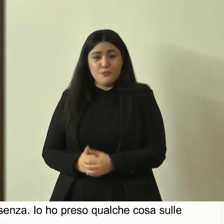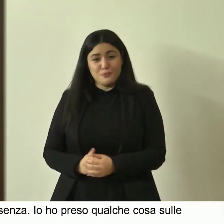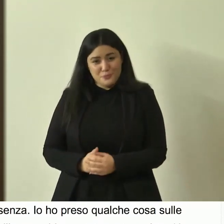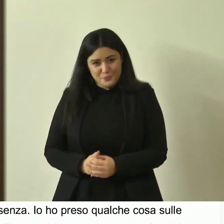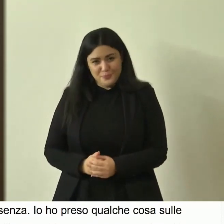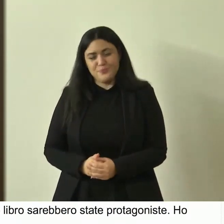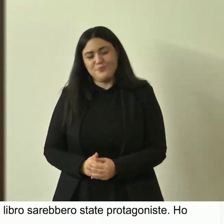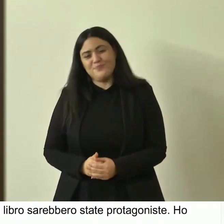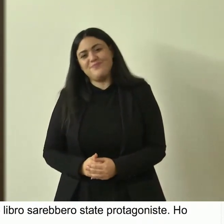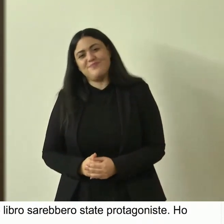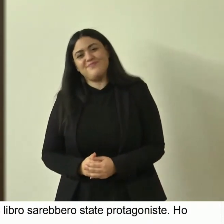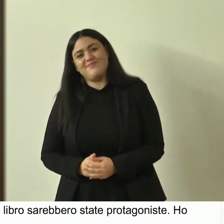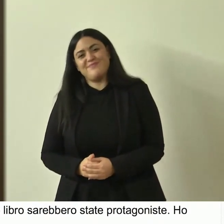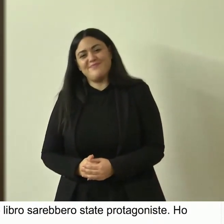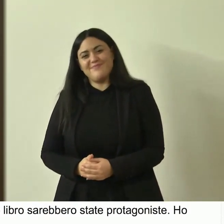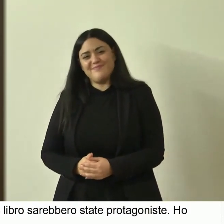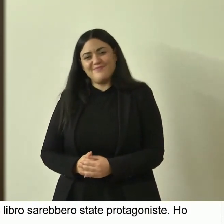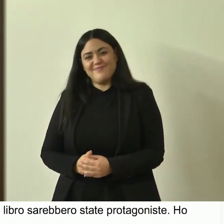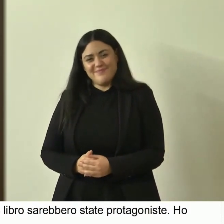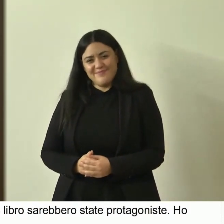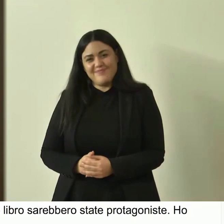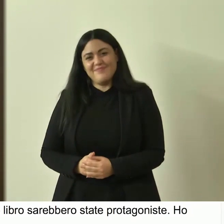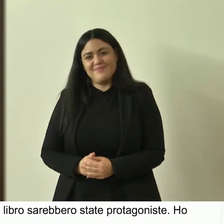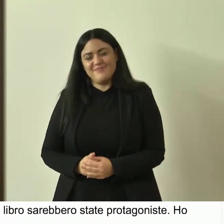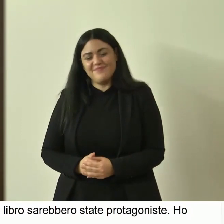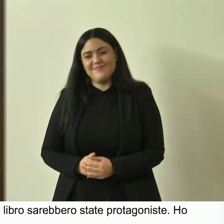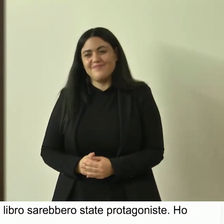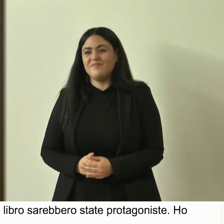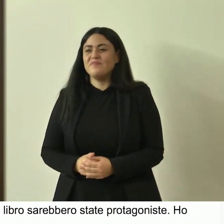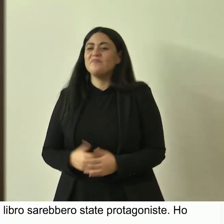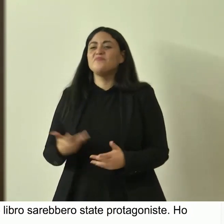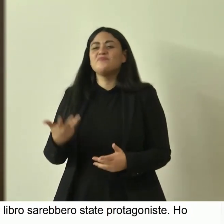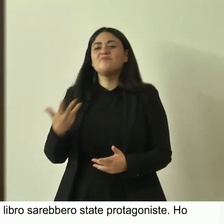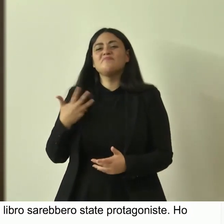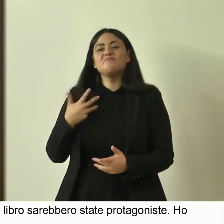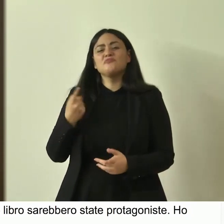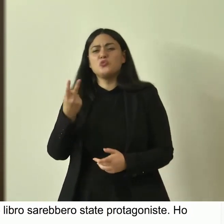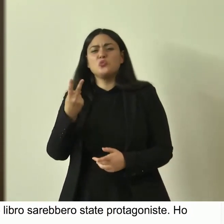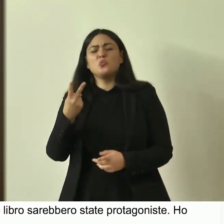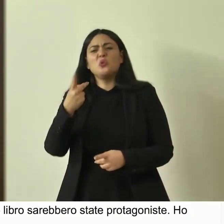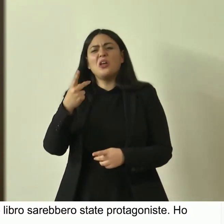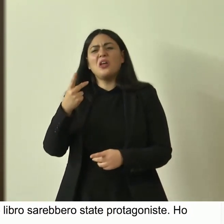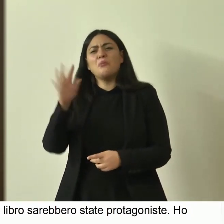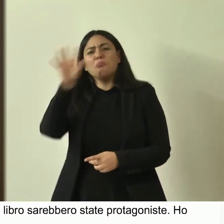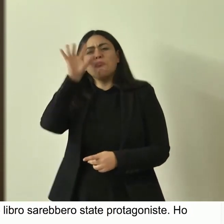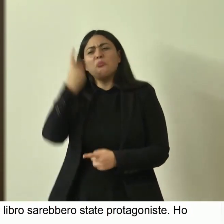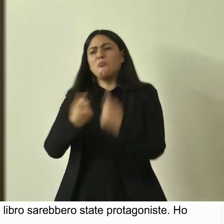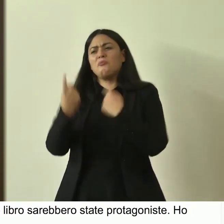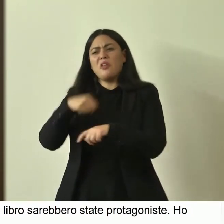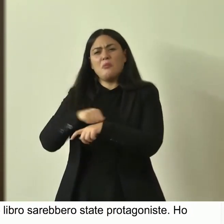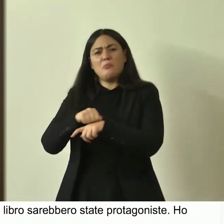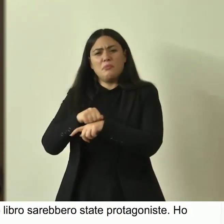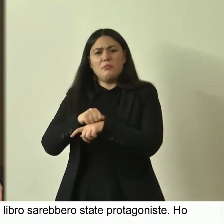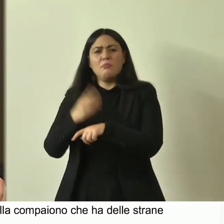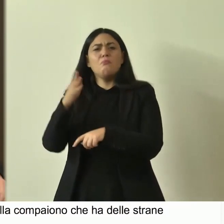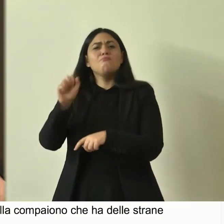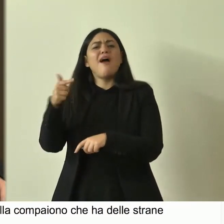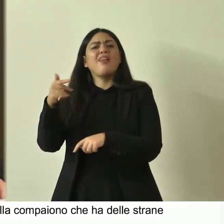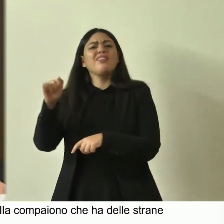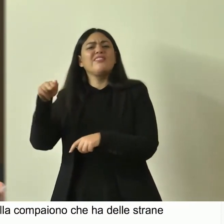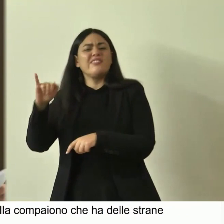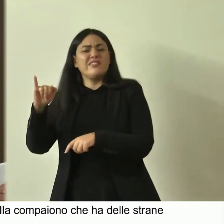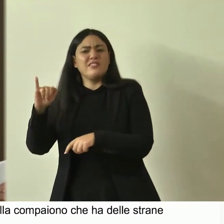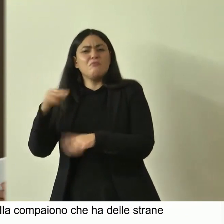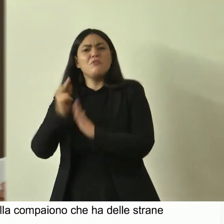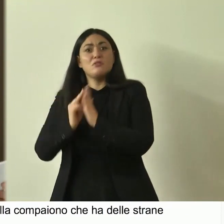ne leggo un paio che hanno delle strane assonanze una è di un poeta parmense Pierluigi Bacchini che ha scritto